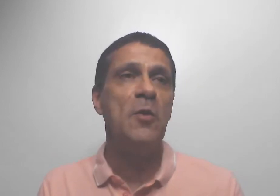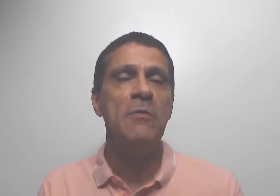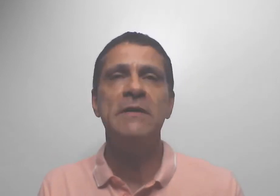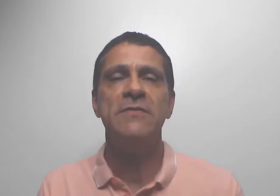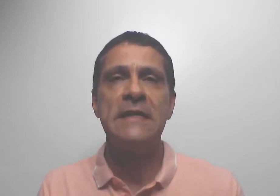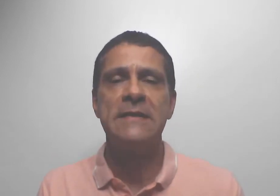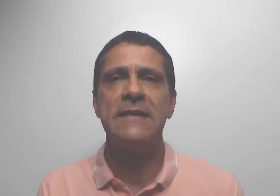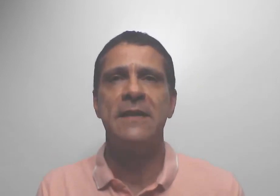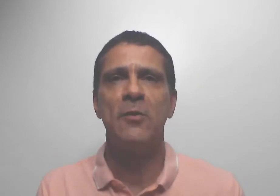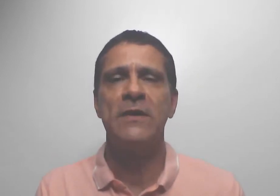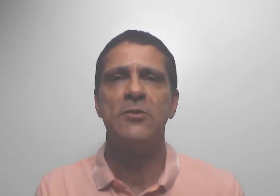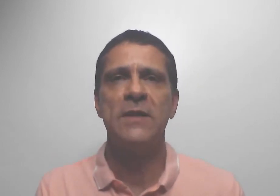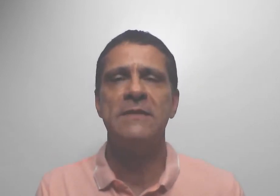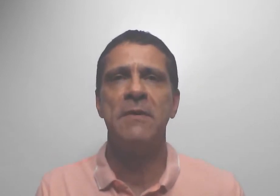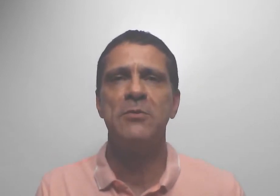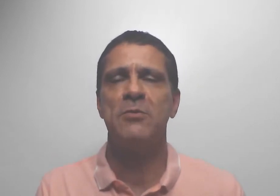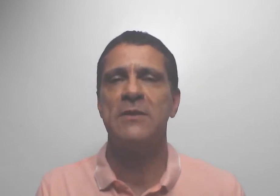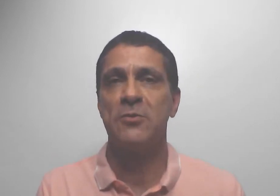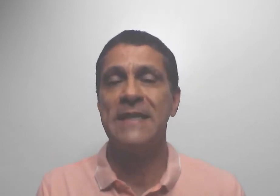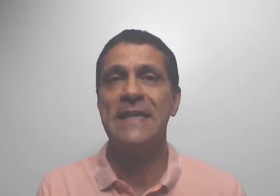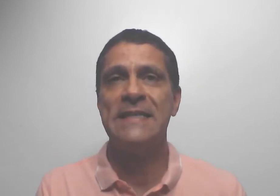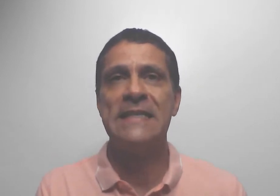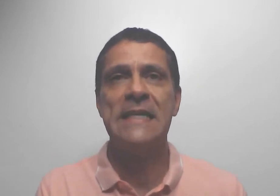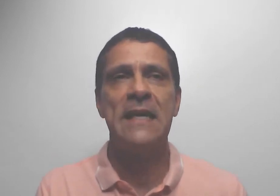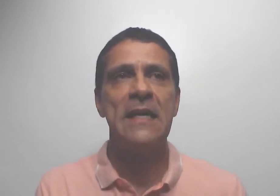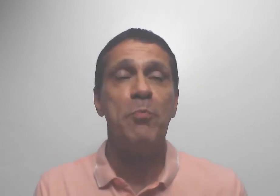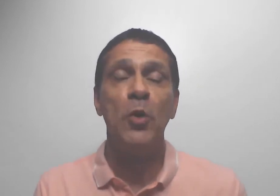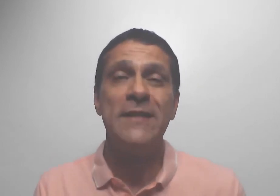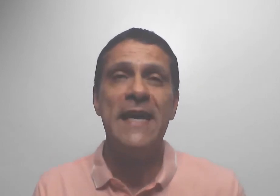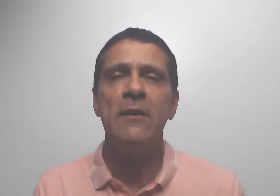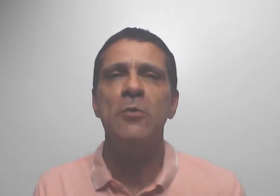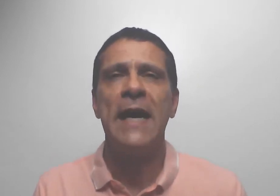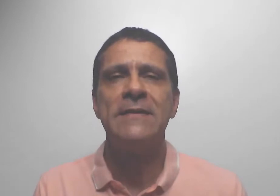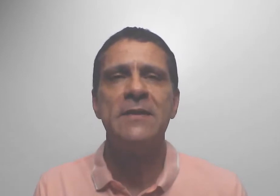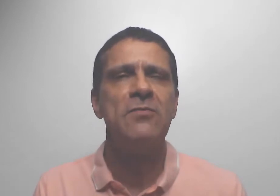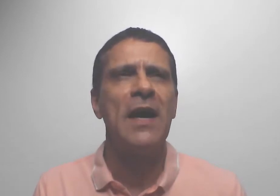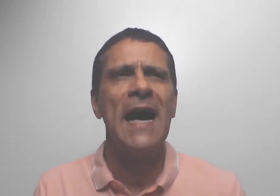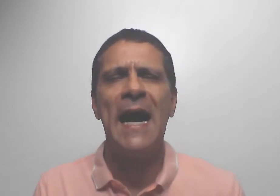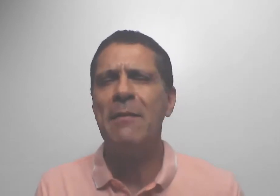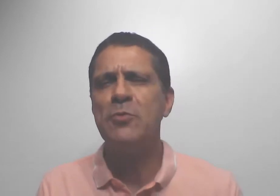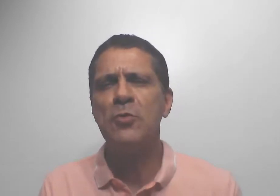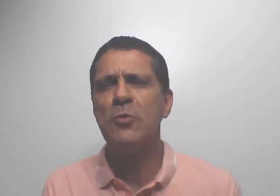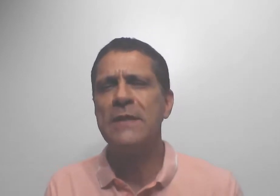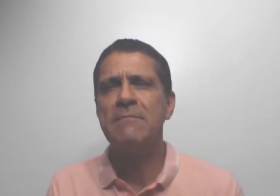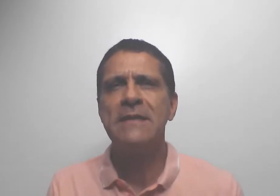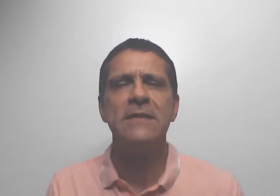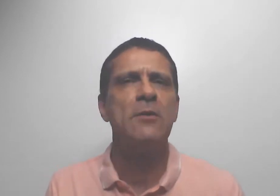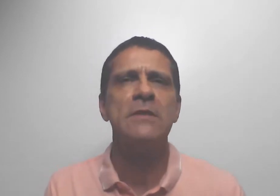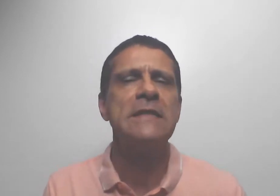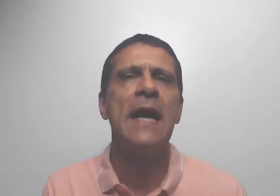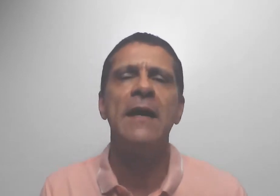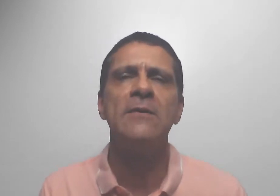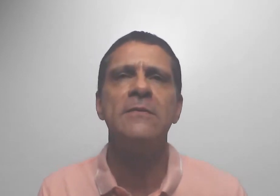homem fazer com as suas mãos, com a sua energia, o poder curativo é absolutamente extraordinário.